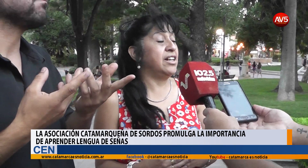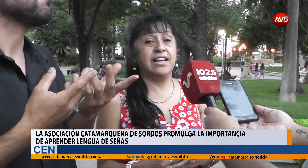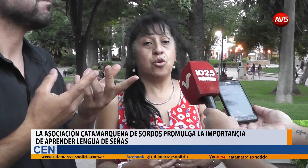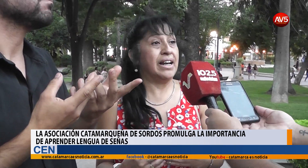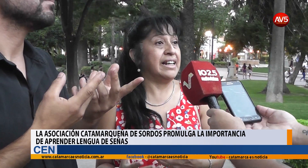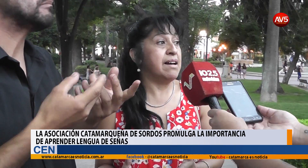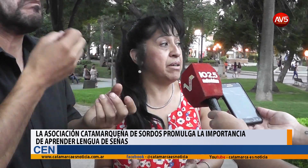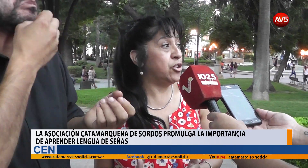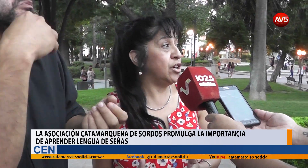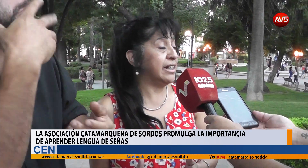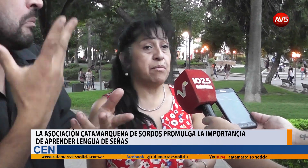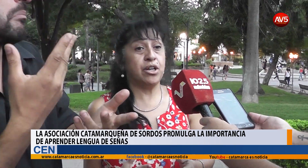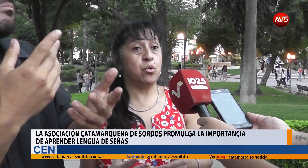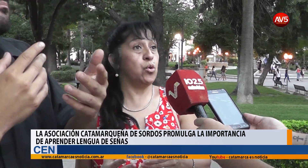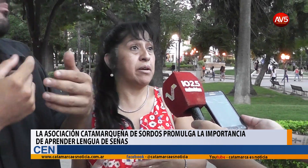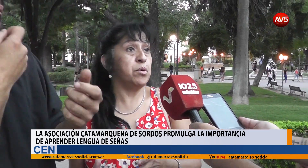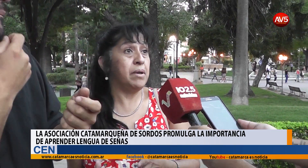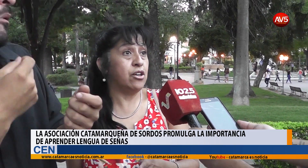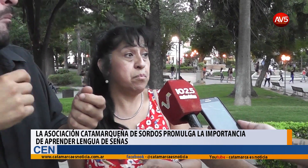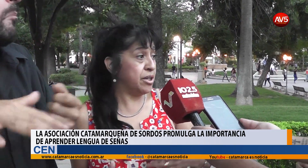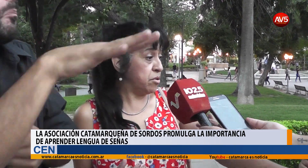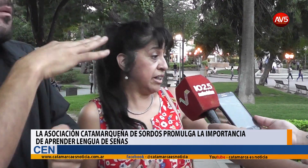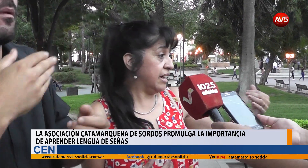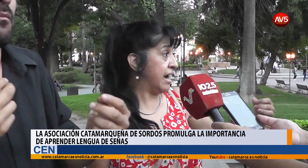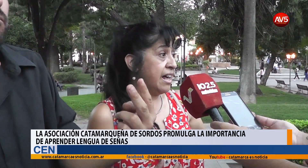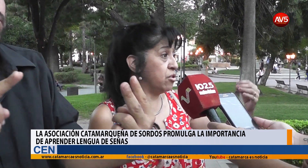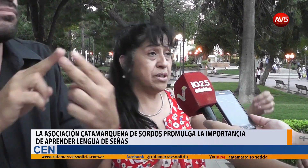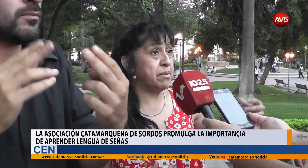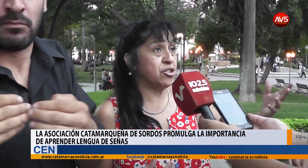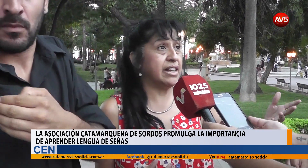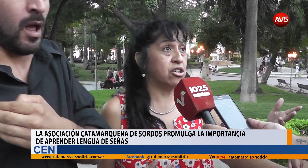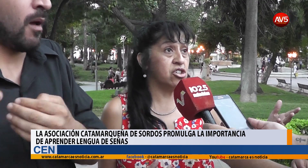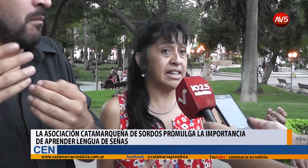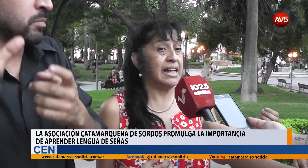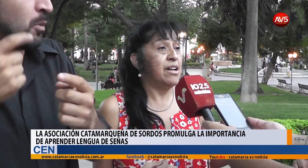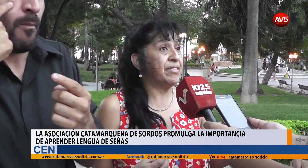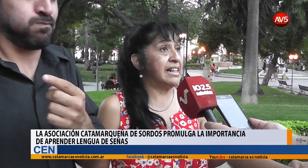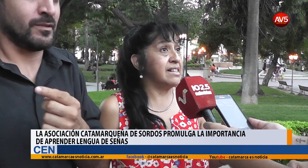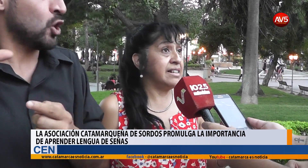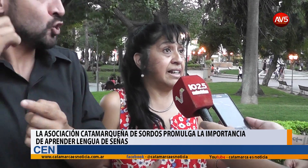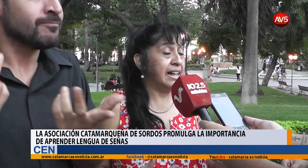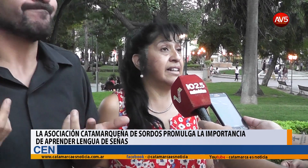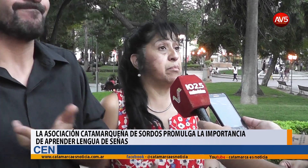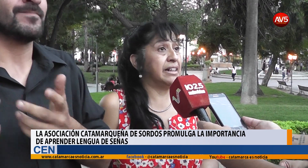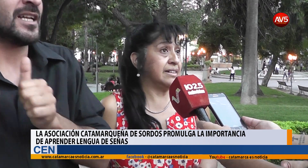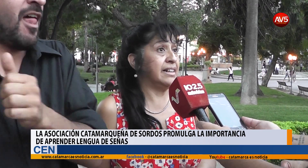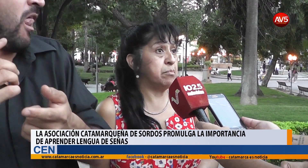cualquier ámbito, estamos en un lugar público y podemos tener al lado una persona desconocida que necesita que se interprete.